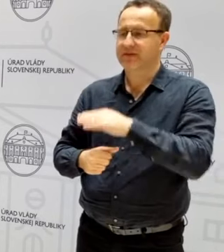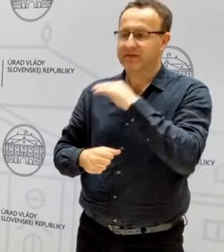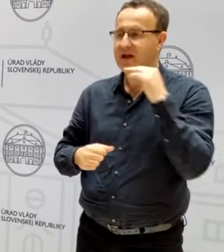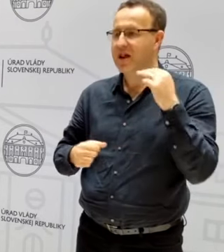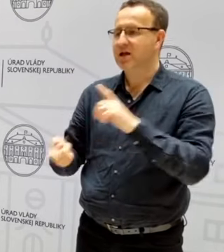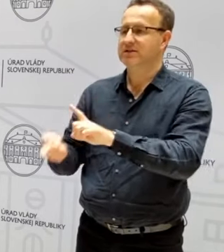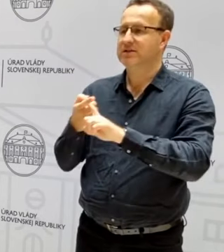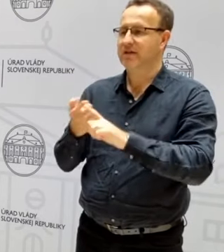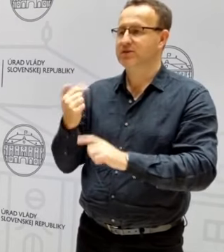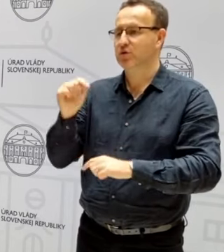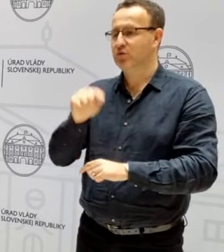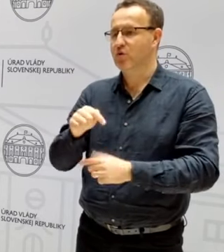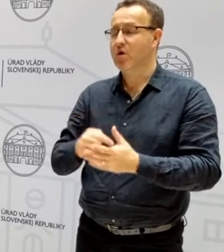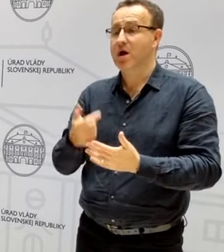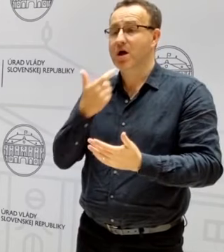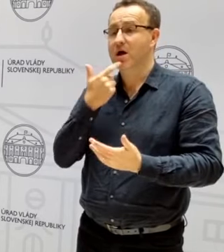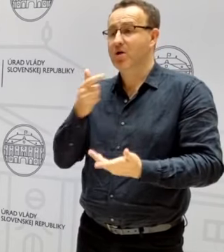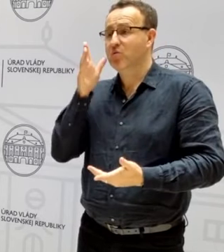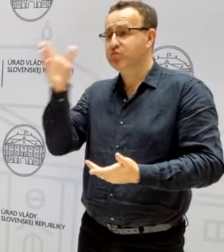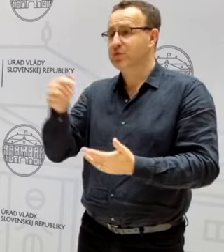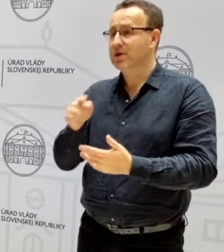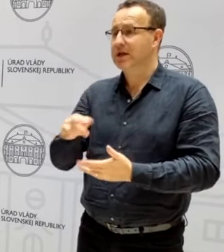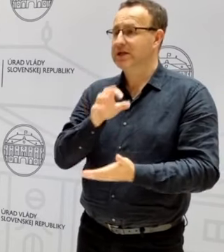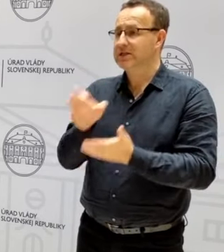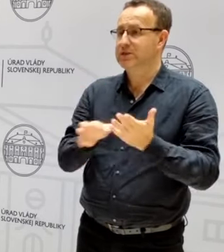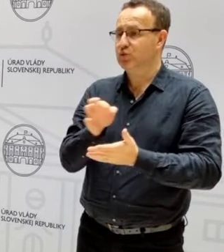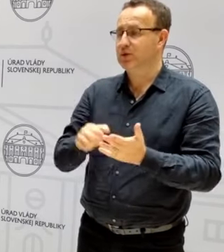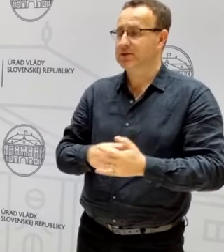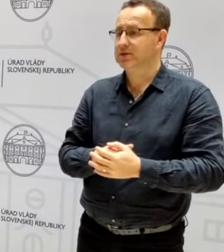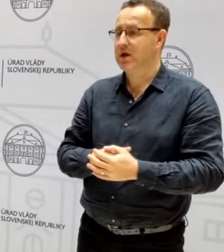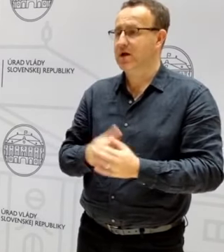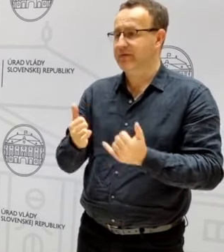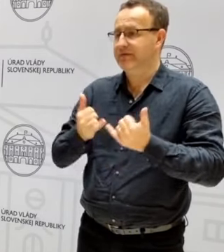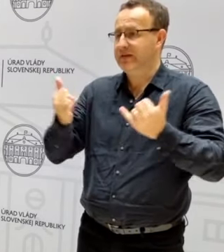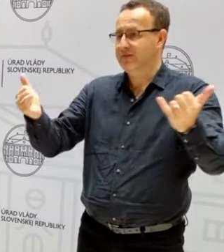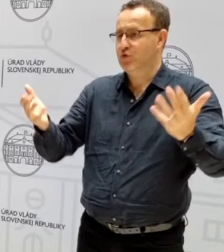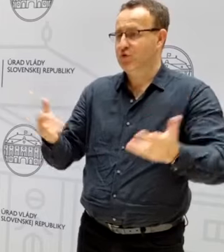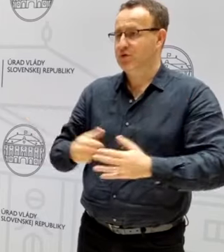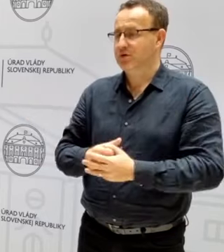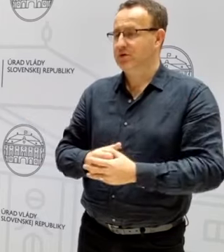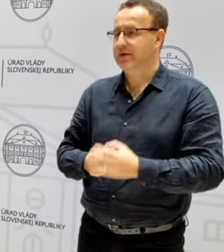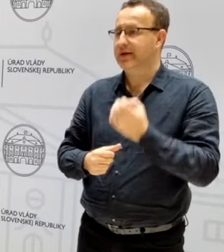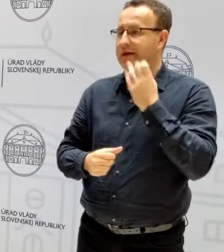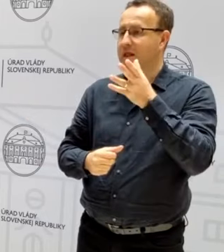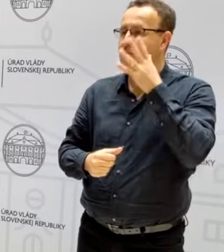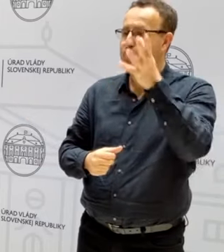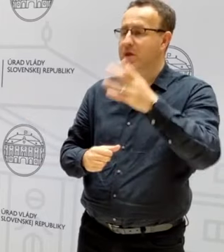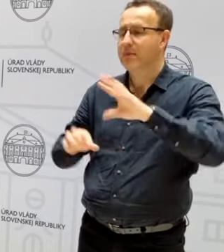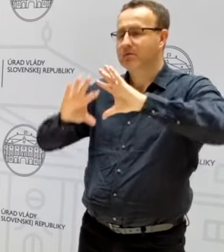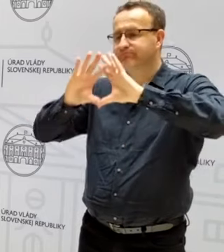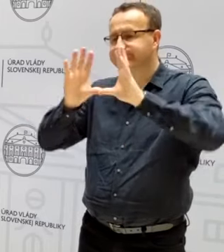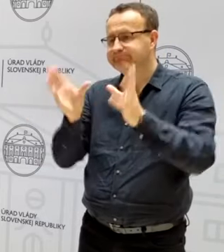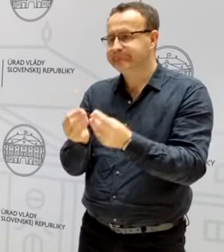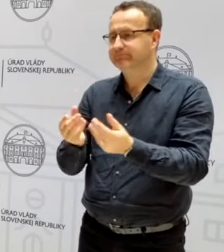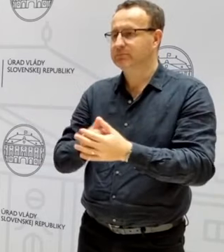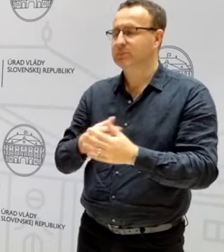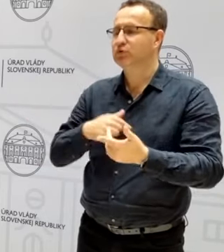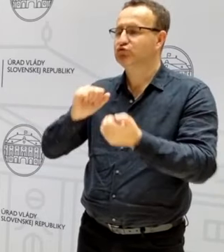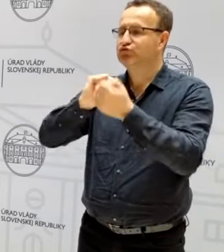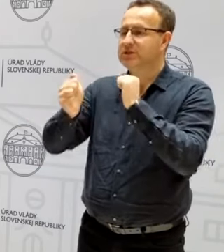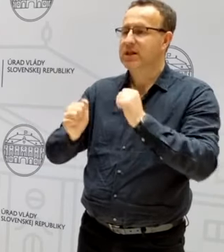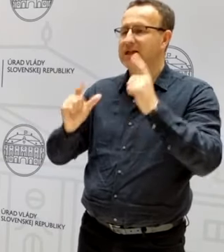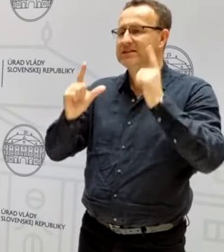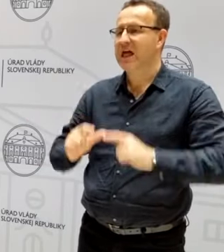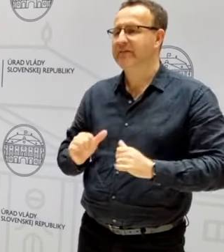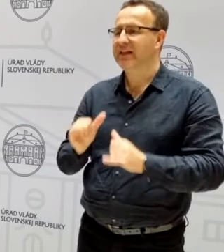závisí aj od toho, ako sa nám bude tá situácia vyvíjať, keď budeme sumarizovať tie čísla